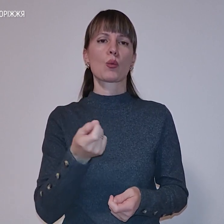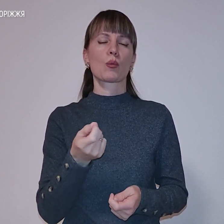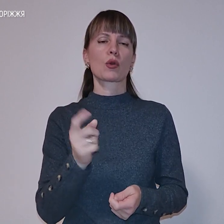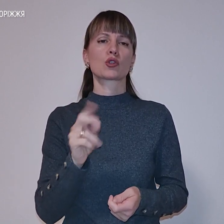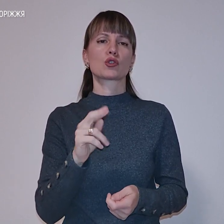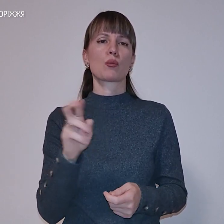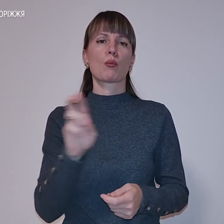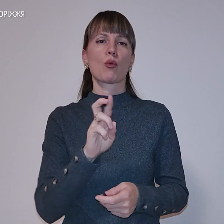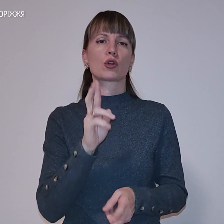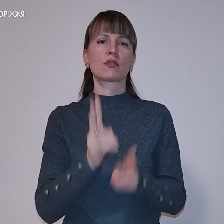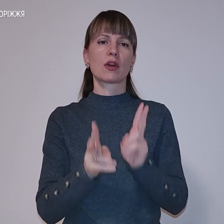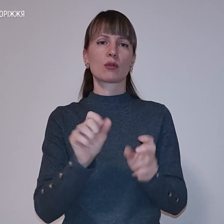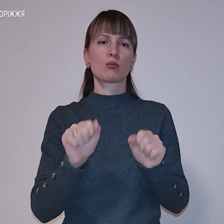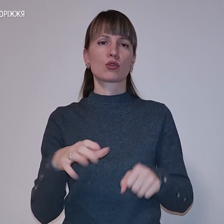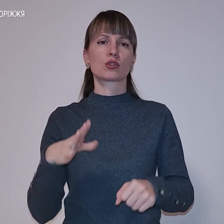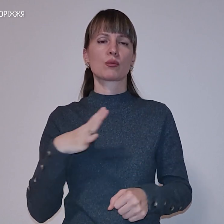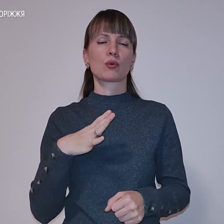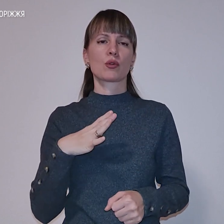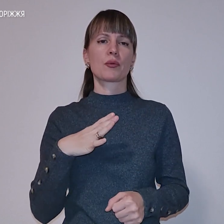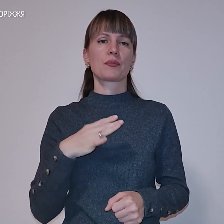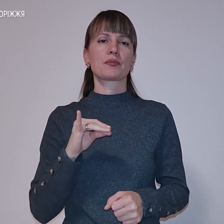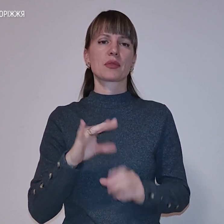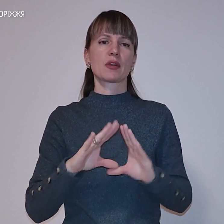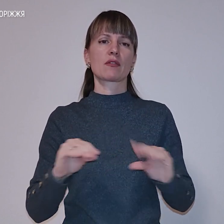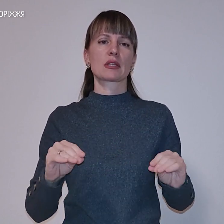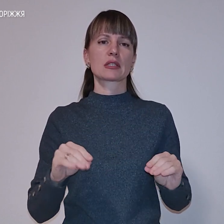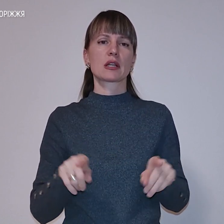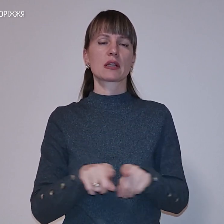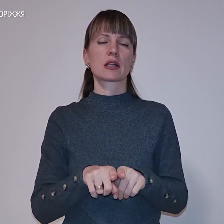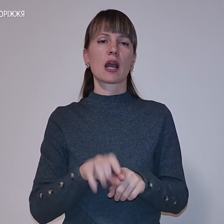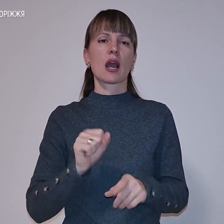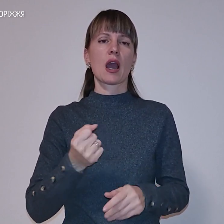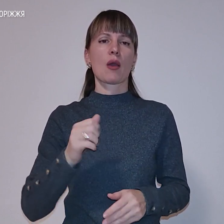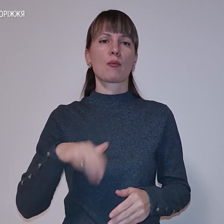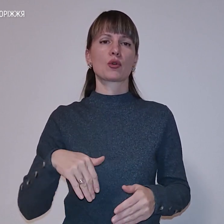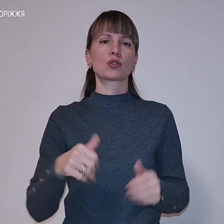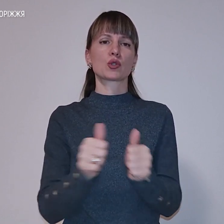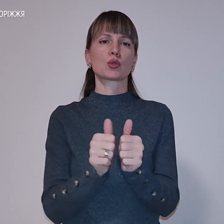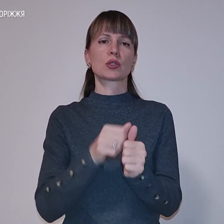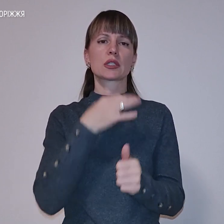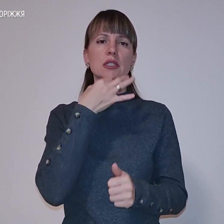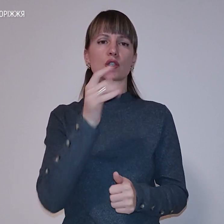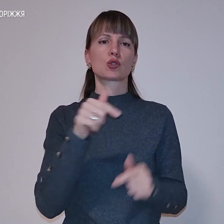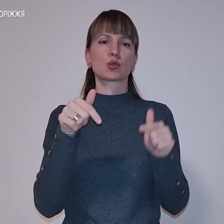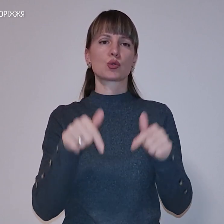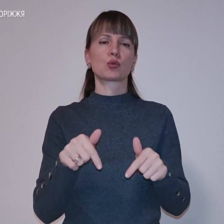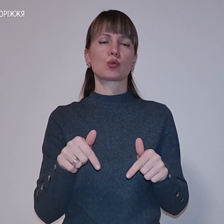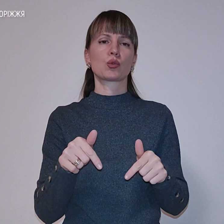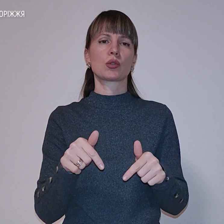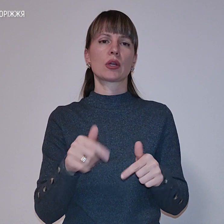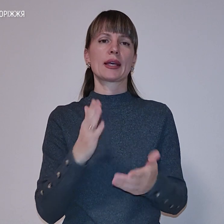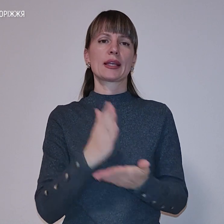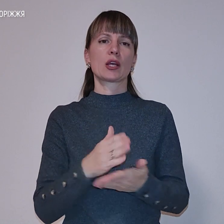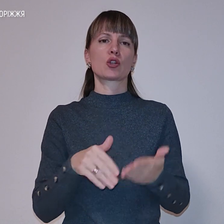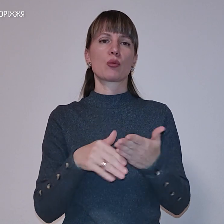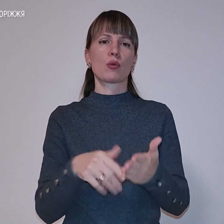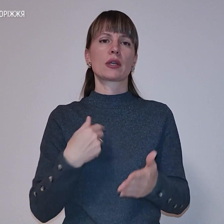більше варити можна було. А потім сусідка сказала, що тут є допомога, і я прийшла сюди.